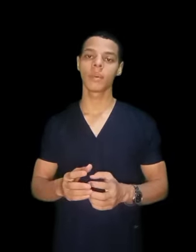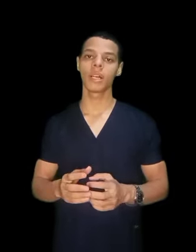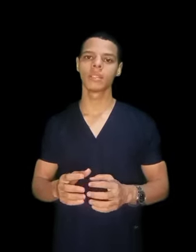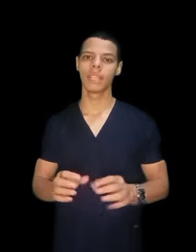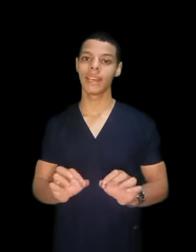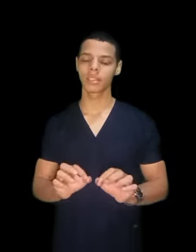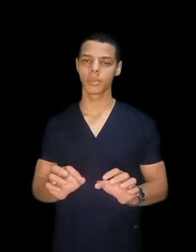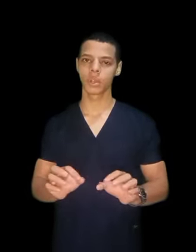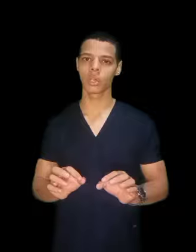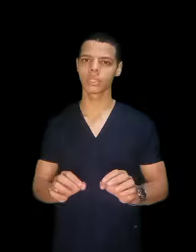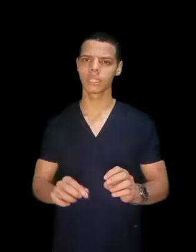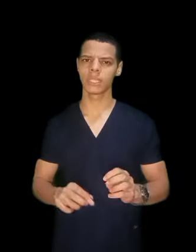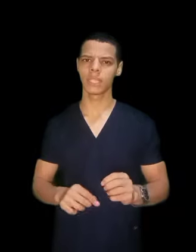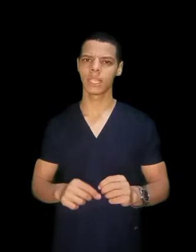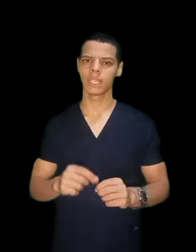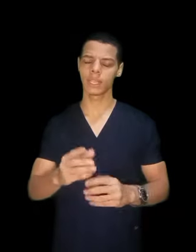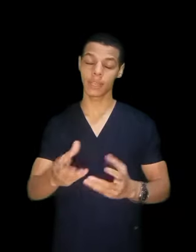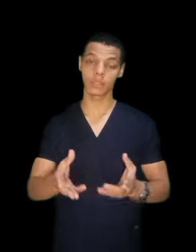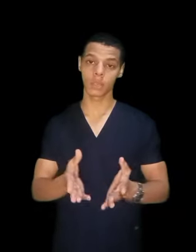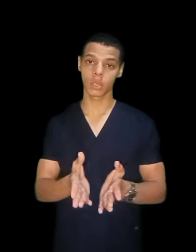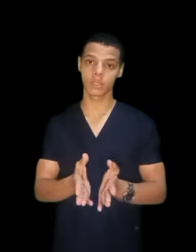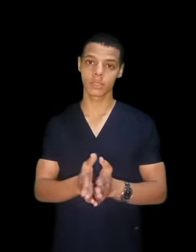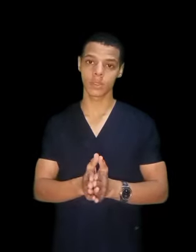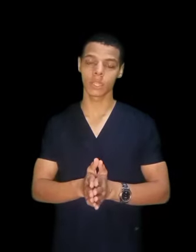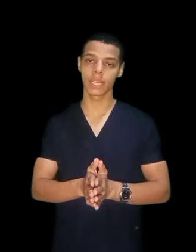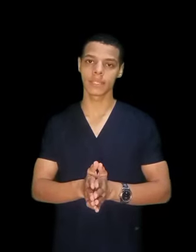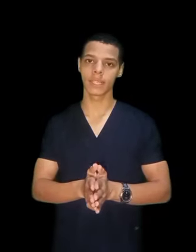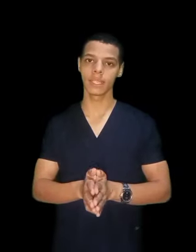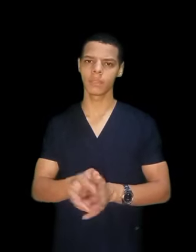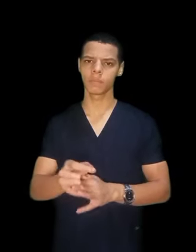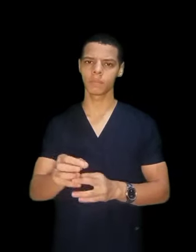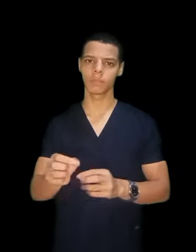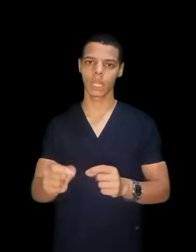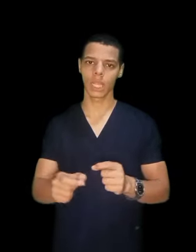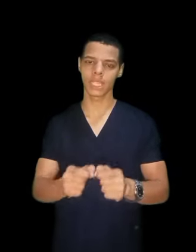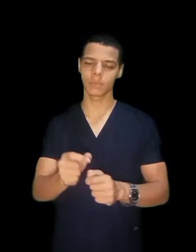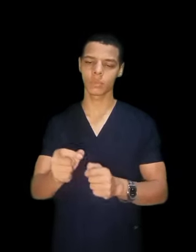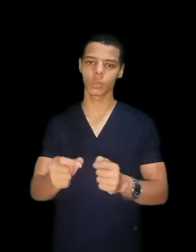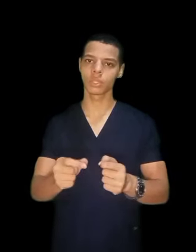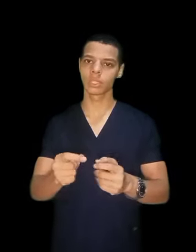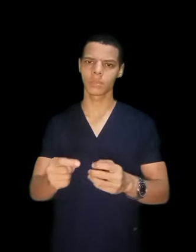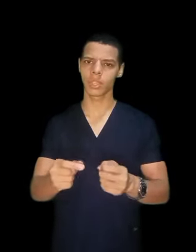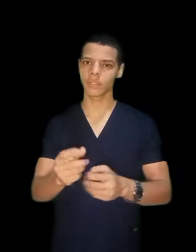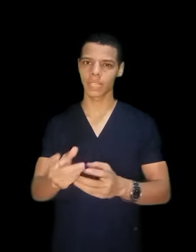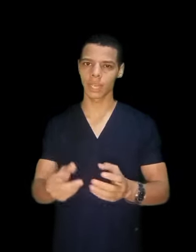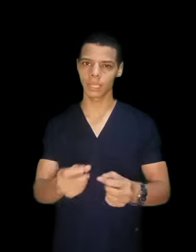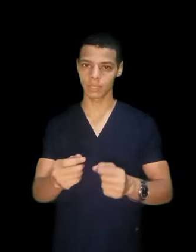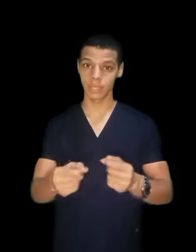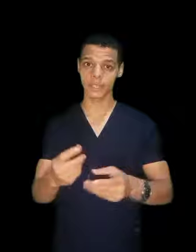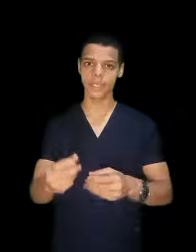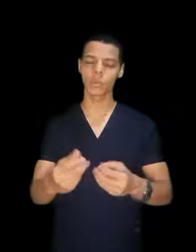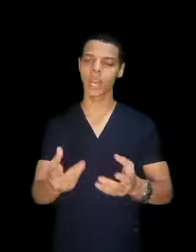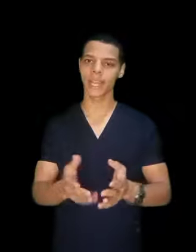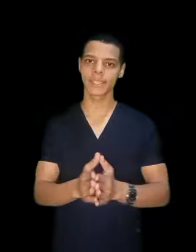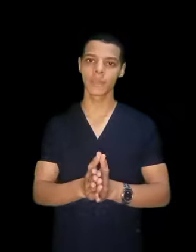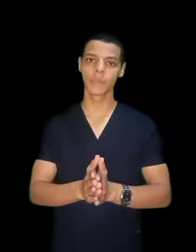طبعا جهة اختبارات اللي اختبارات صناعة الاسنان لازم تكون بتعرف تقريبا بترسم وهكذا